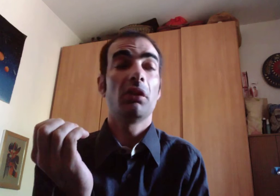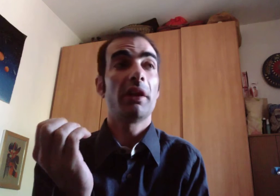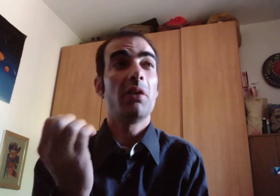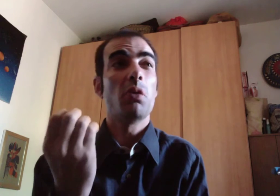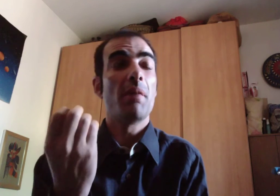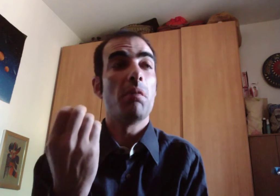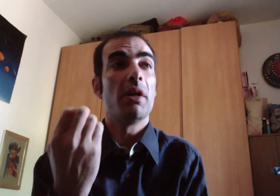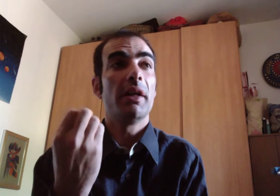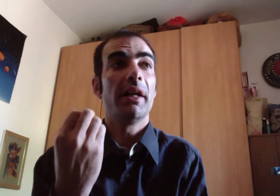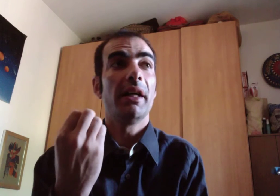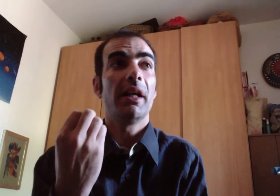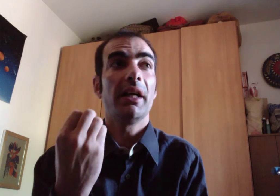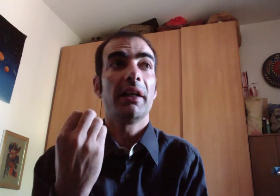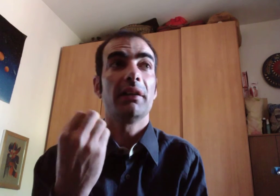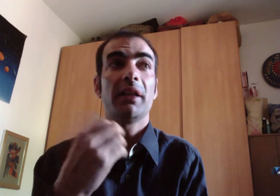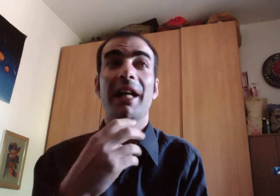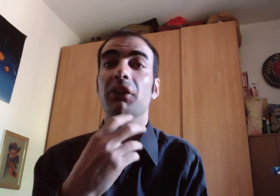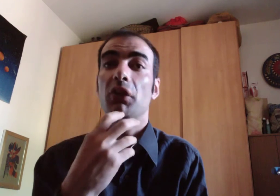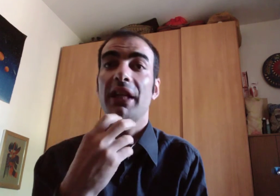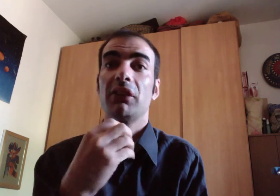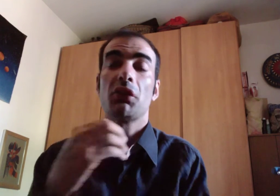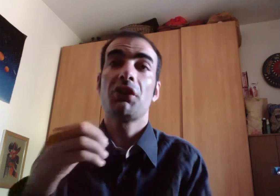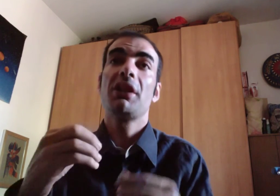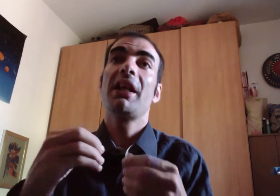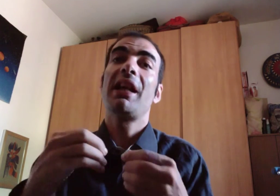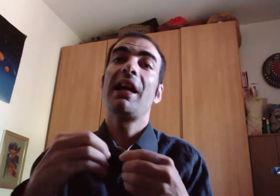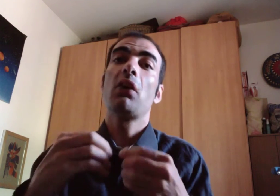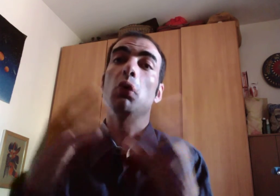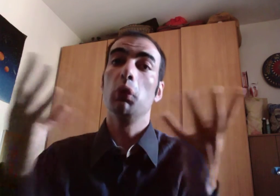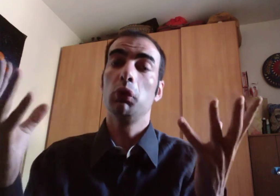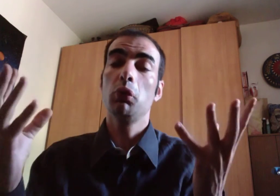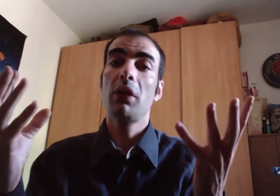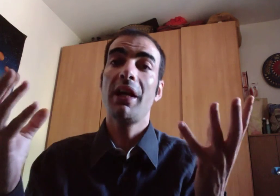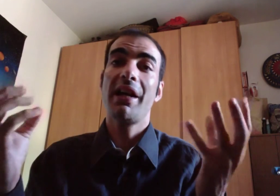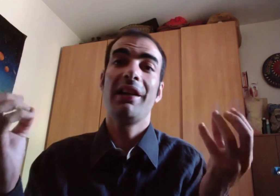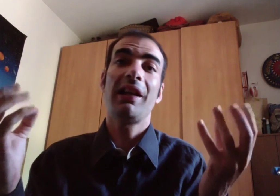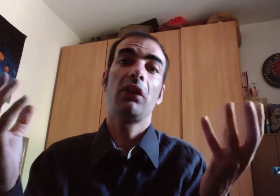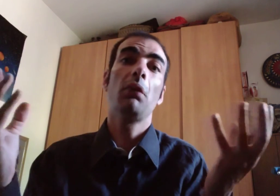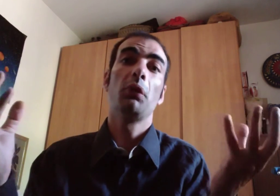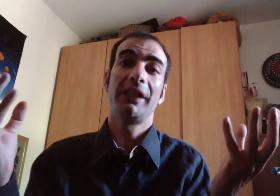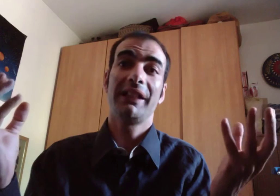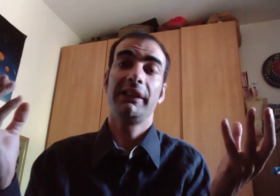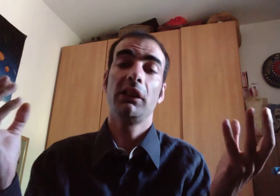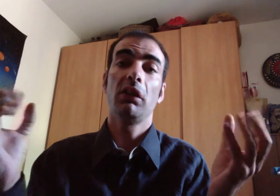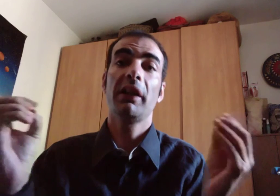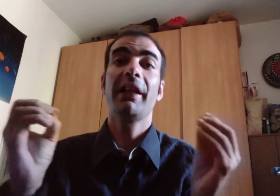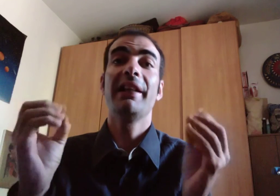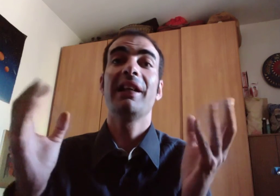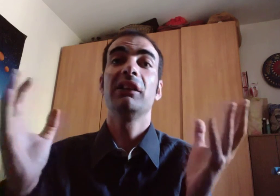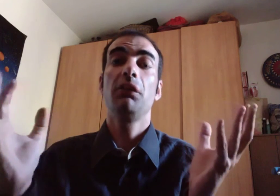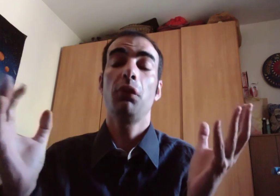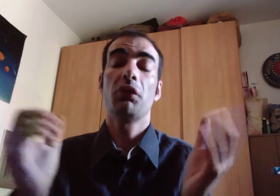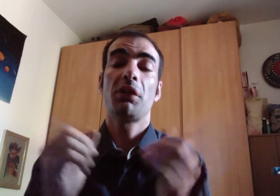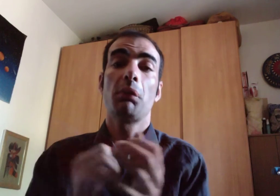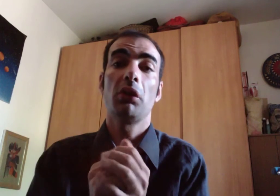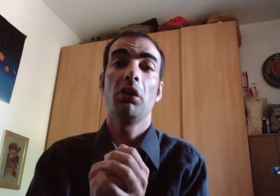che il web ha ha donato sia la cultura e la comunicazione che li ha diffuse in modo